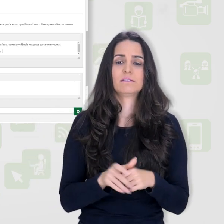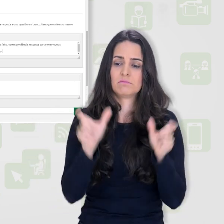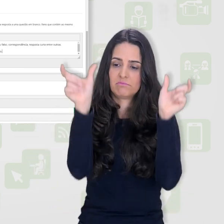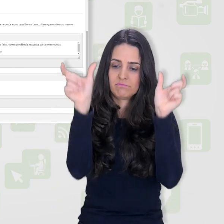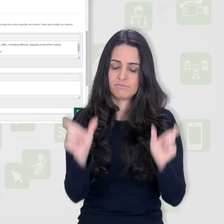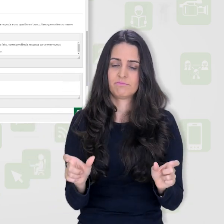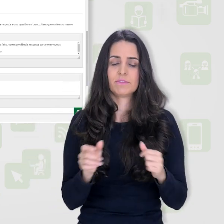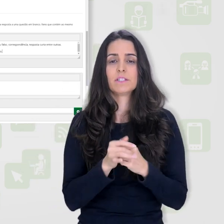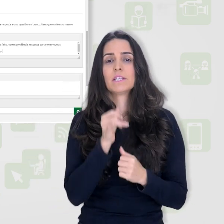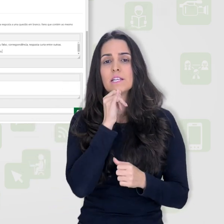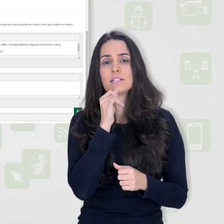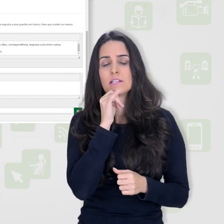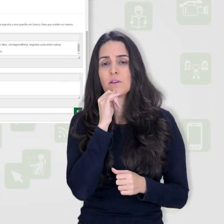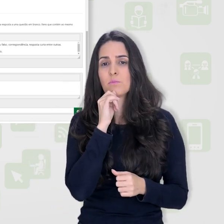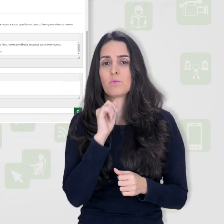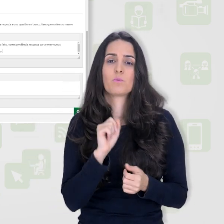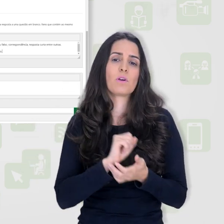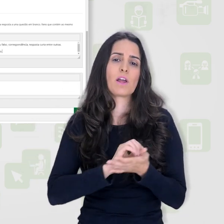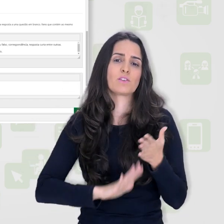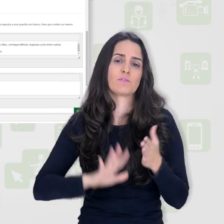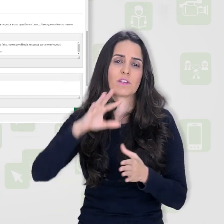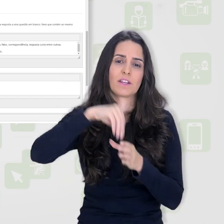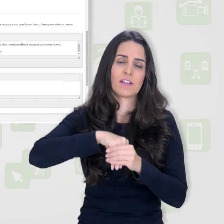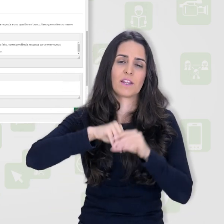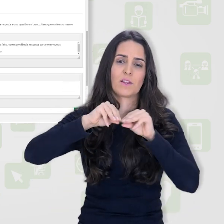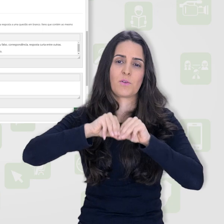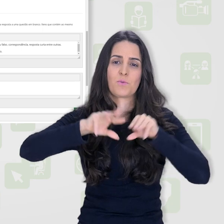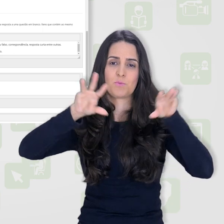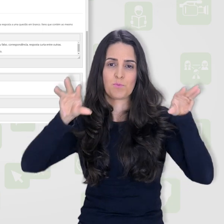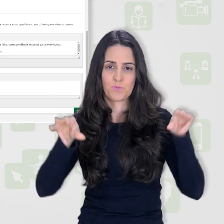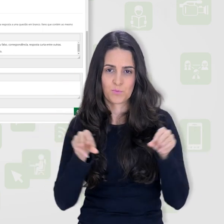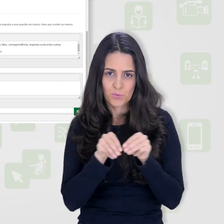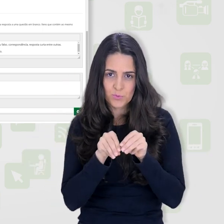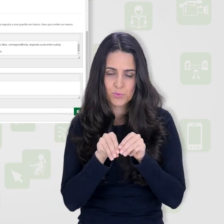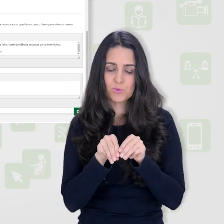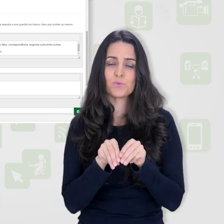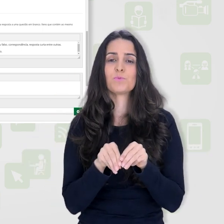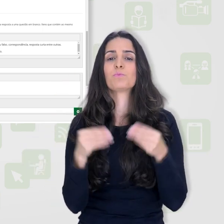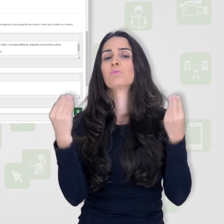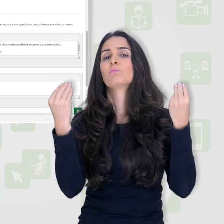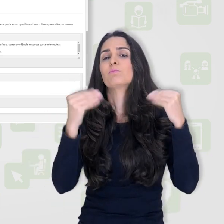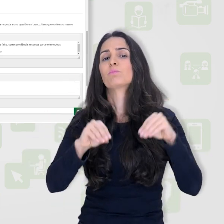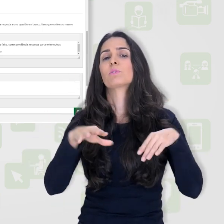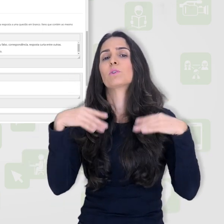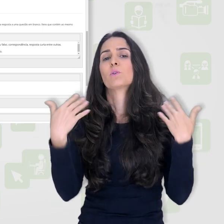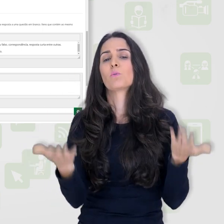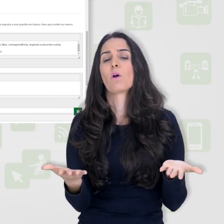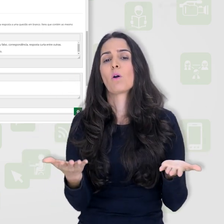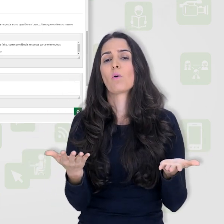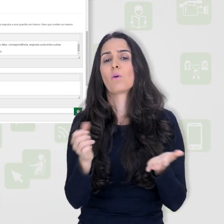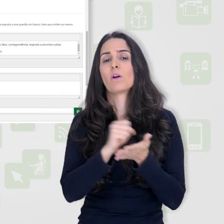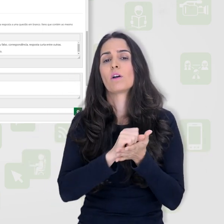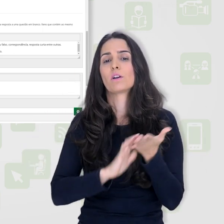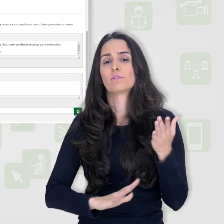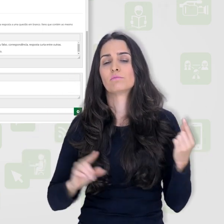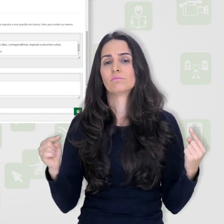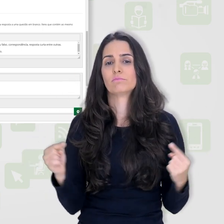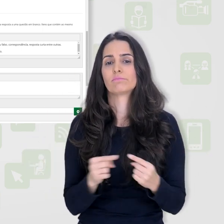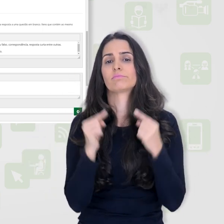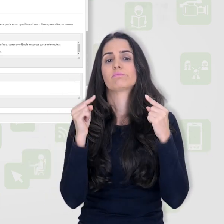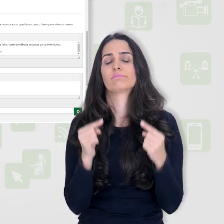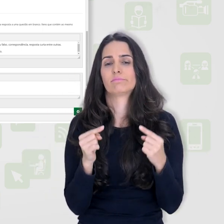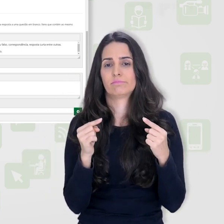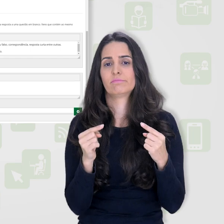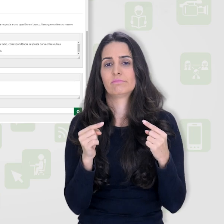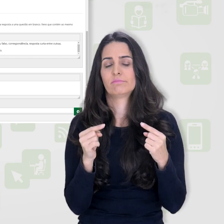exemplo, as atividades do Moodle. E aí eu vou colocar qual é a atividade correspondente